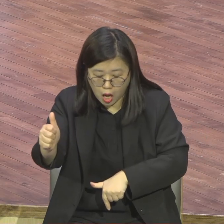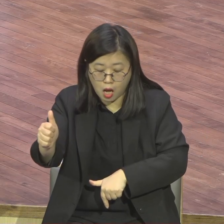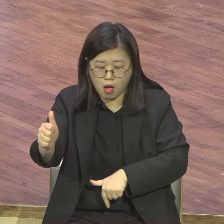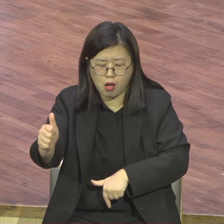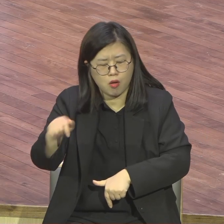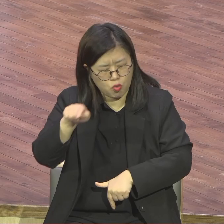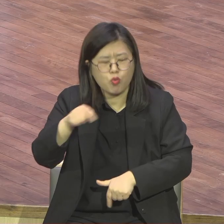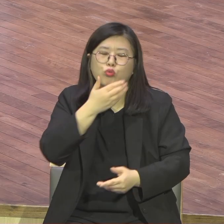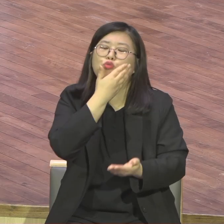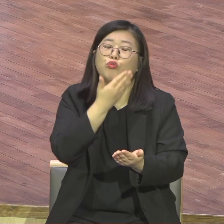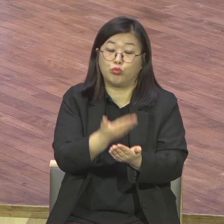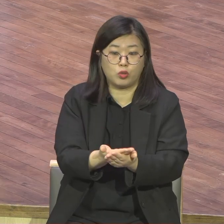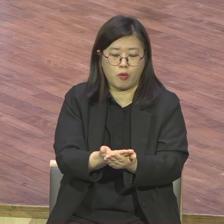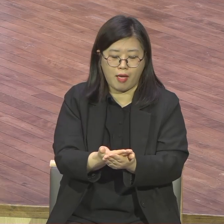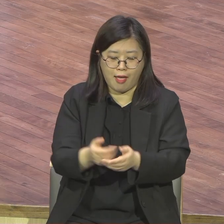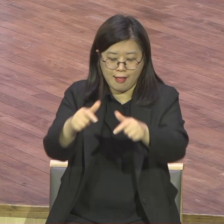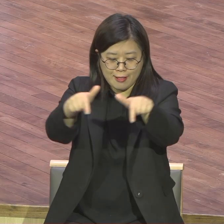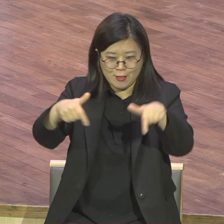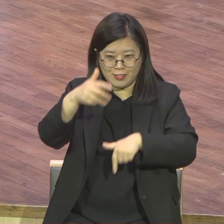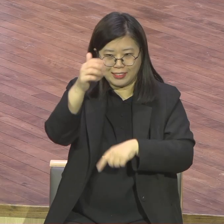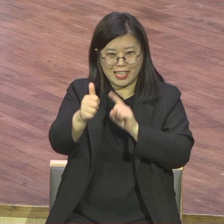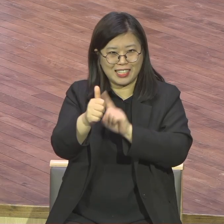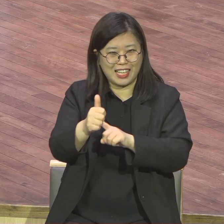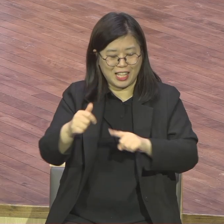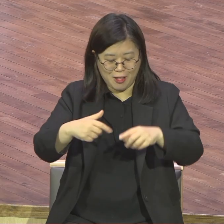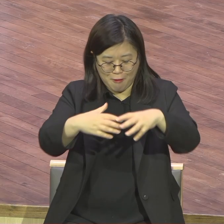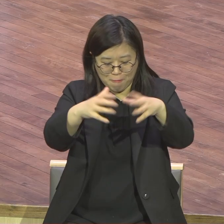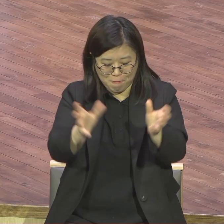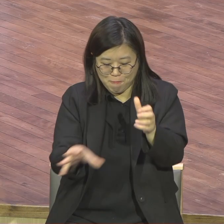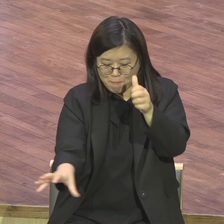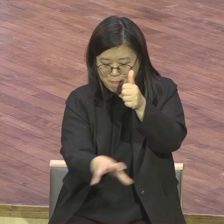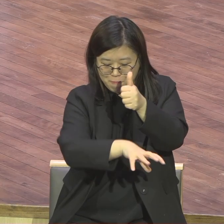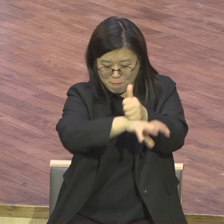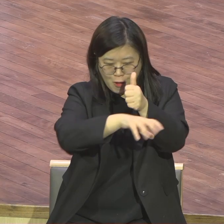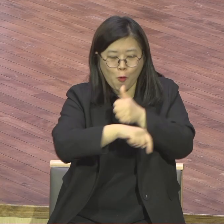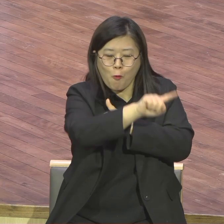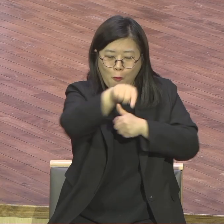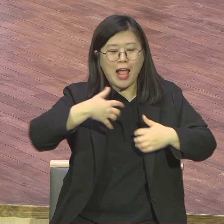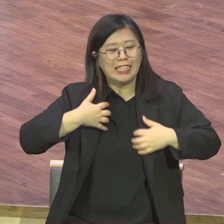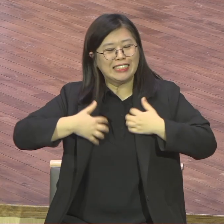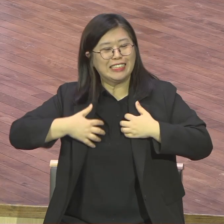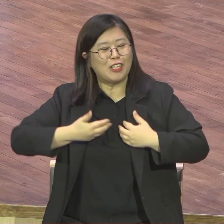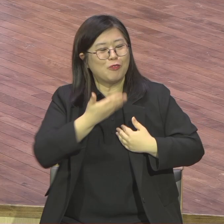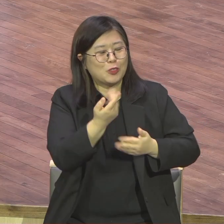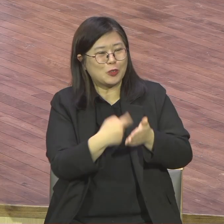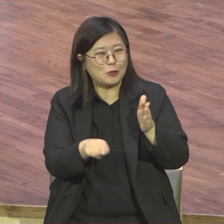이끌어가는 잔치집을 계속 만들어 가야 돼요. 분위기 메이커야 돼요. 분위기 메이커. 아멘.